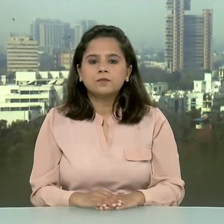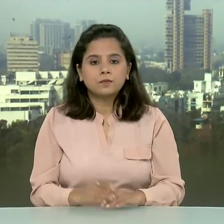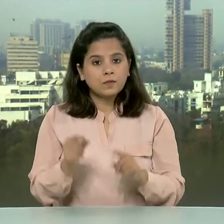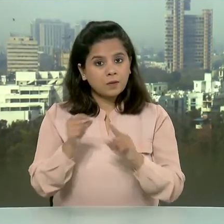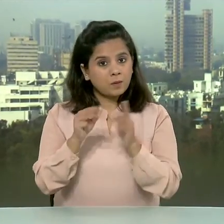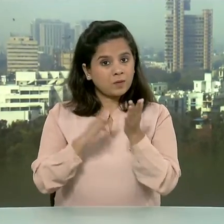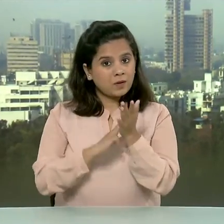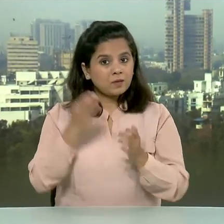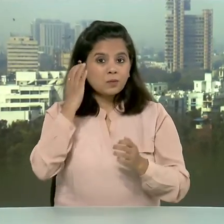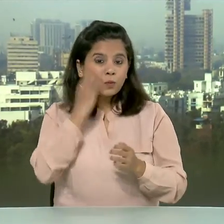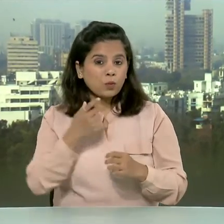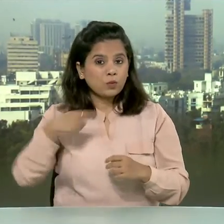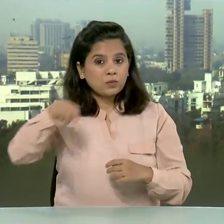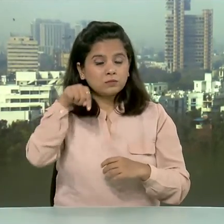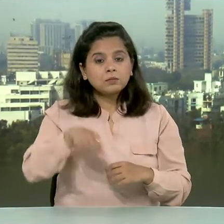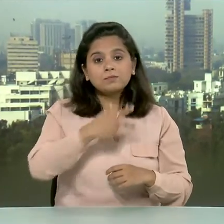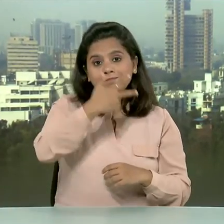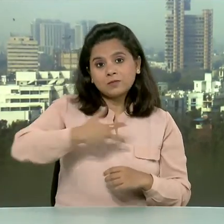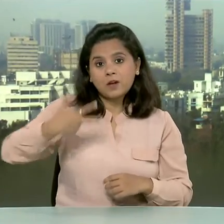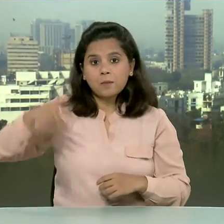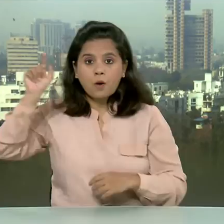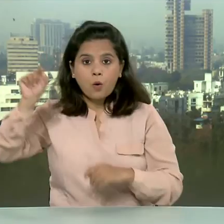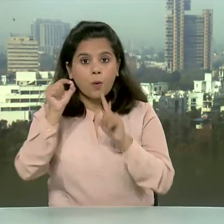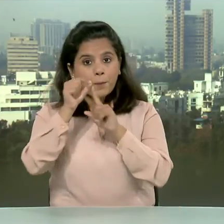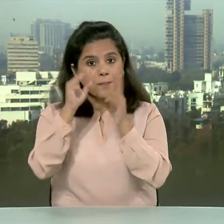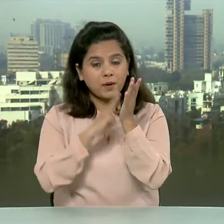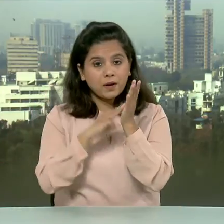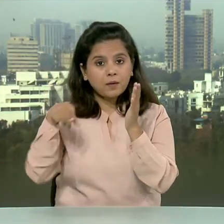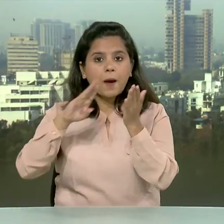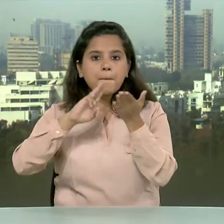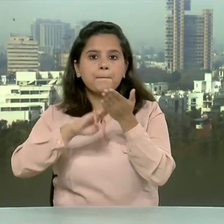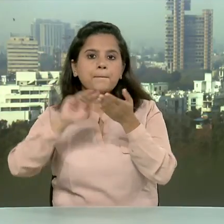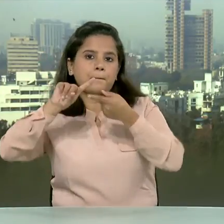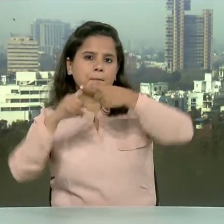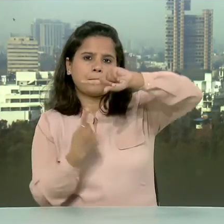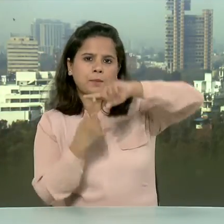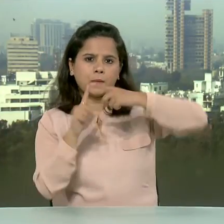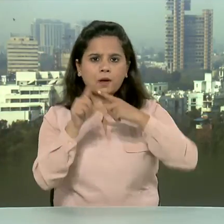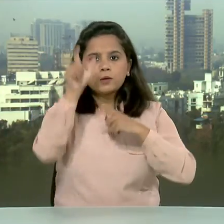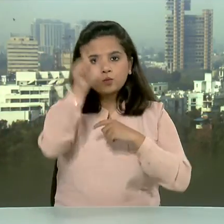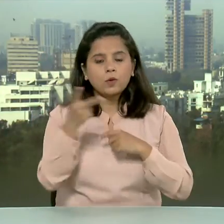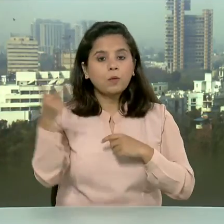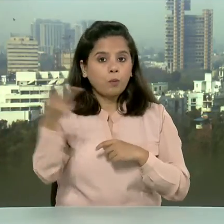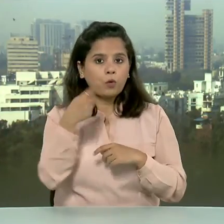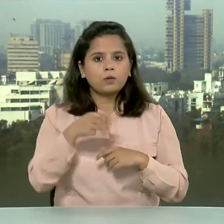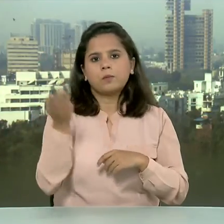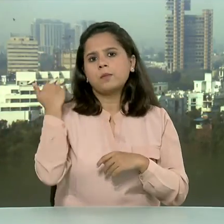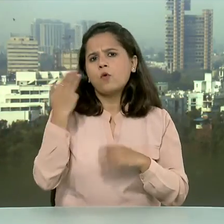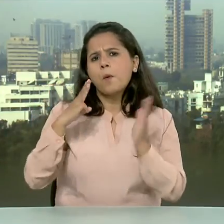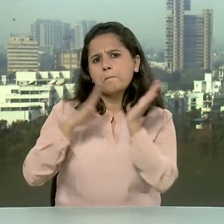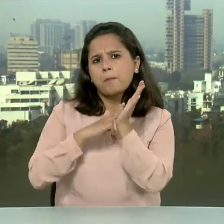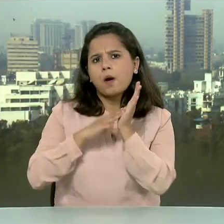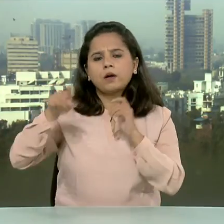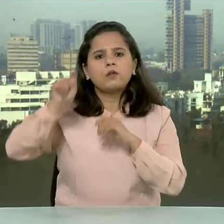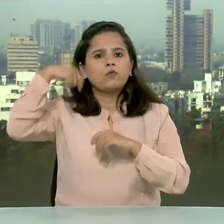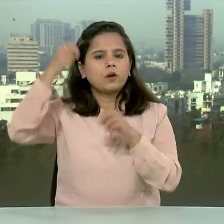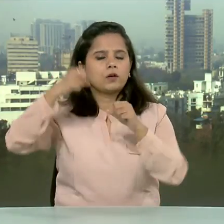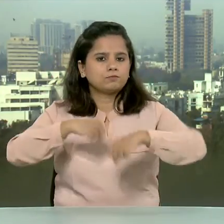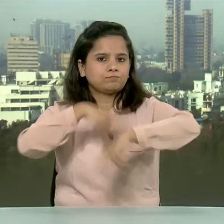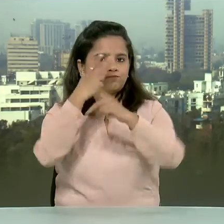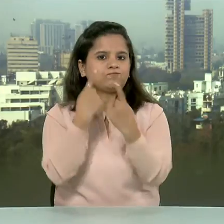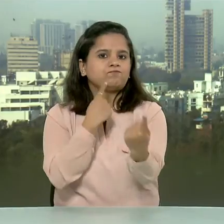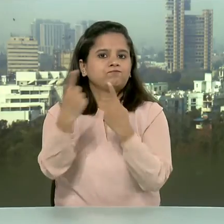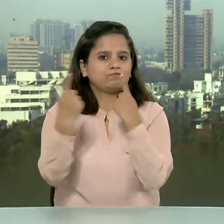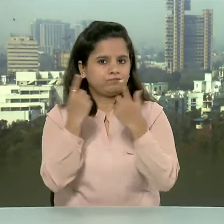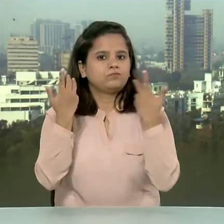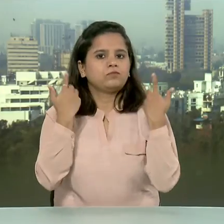प्रधानमंत्री नरेंद्र मोदी और डेन्माक के प्रधानमंत्री मैटे फ्रेडरिक्सन के बीच सुमवार को वर्चुल शिखर बैठक